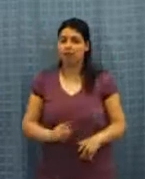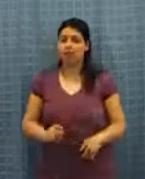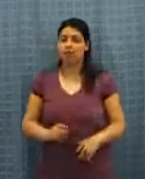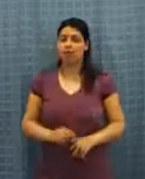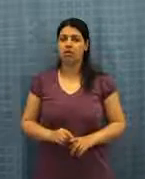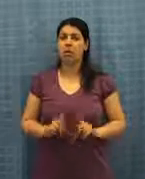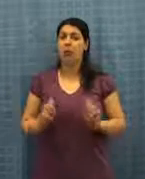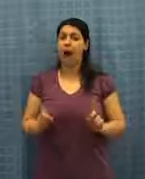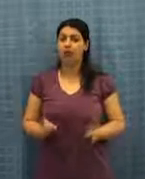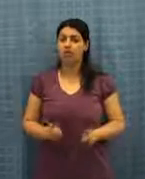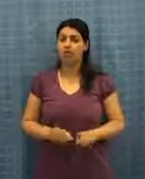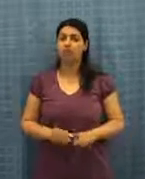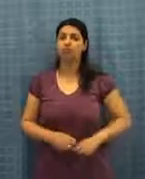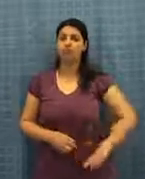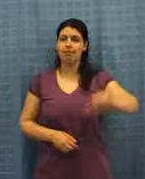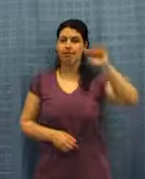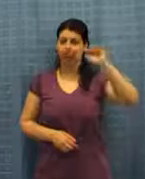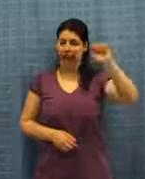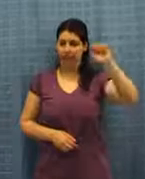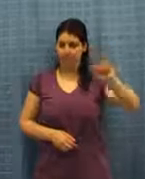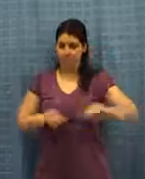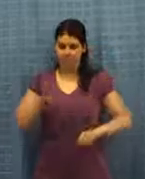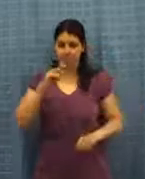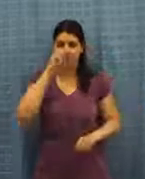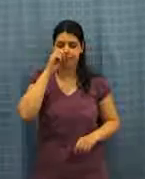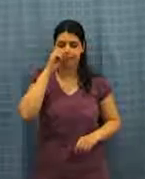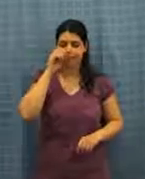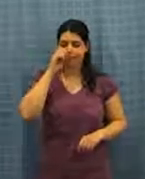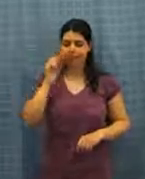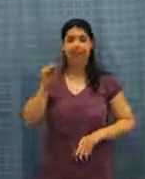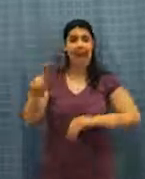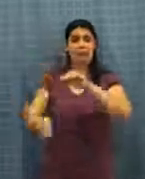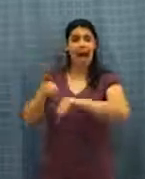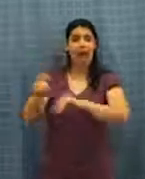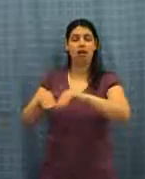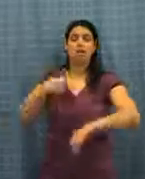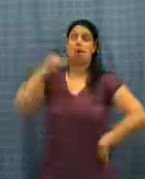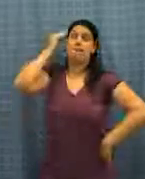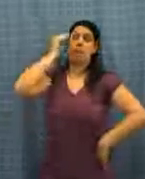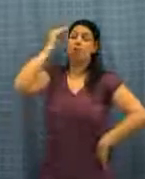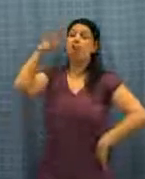A. Non bisogna ritenere l'animale domestico in un gioco dopo che si possa fare l'uso che si muove